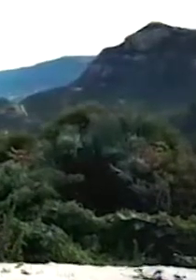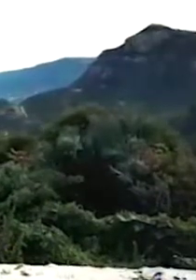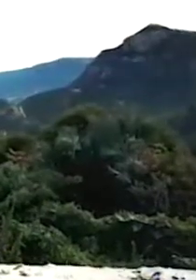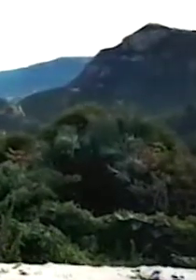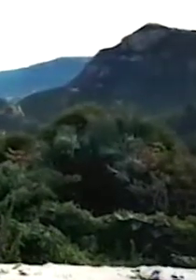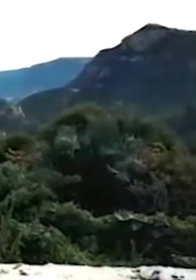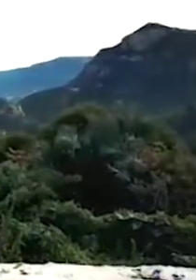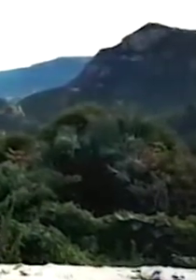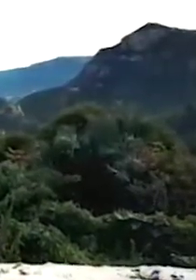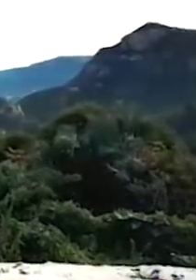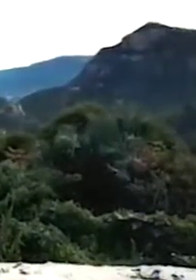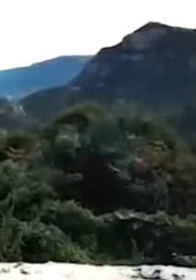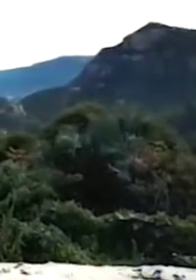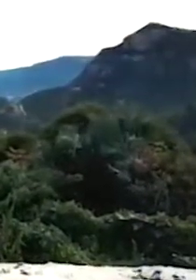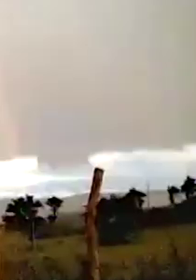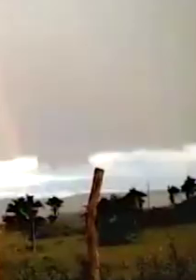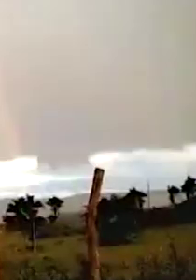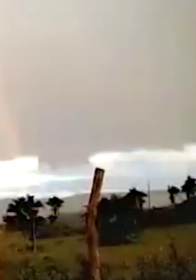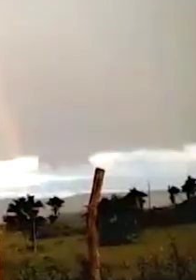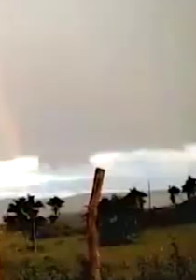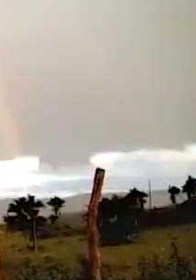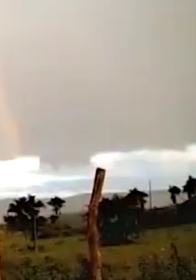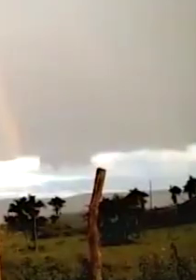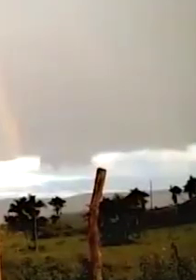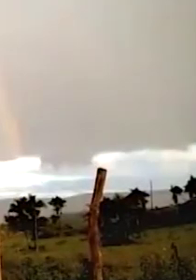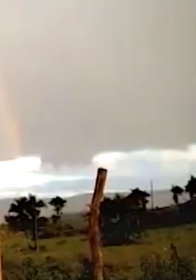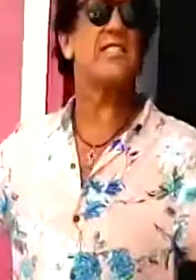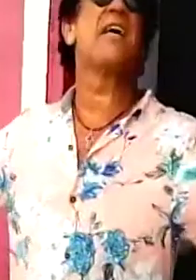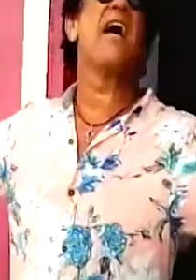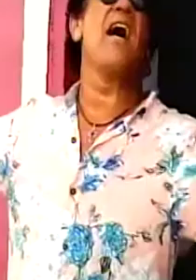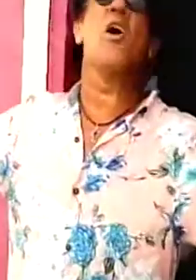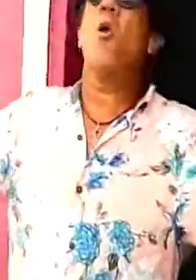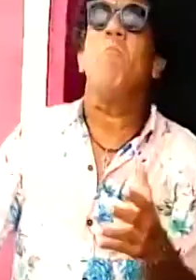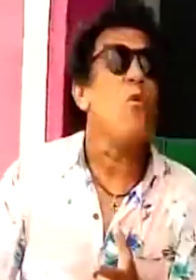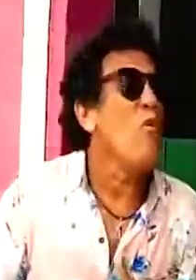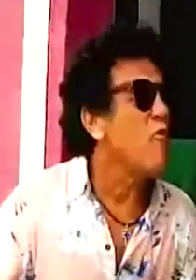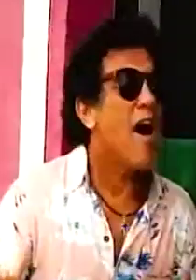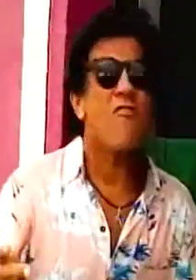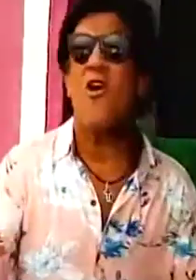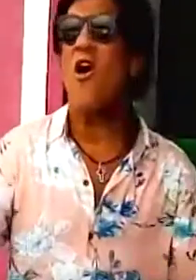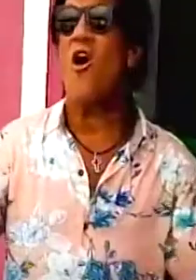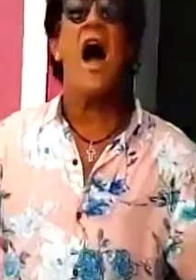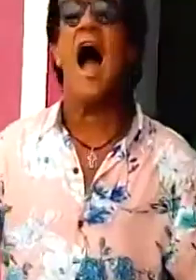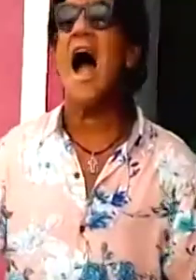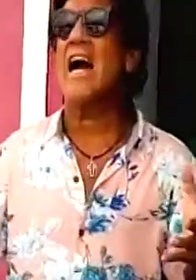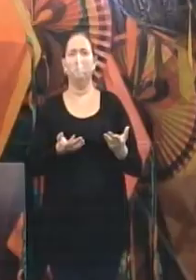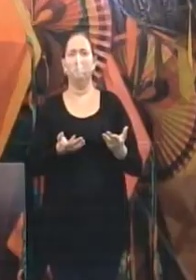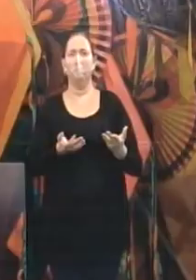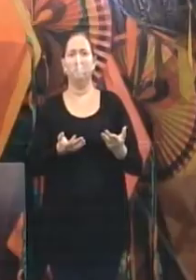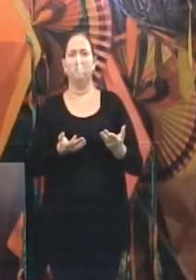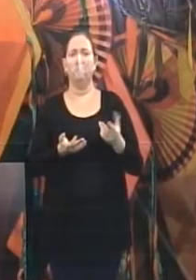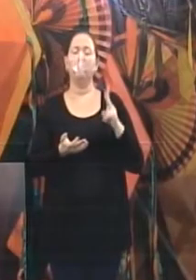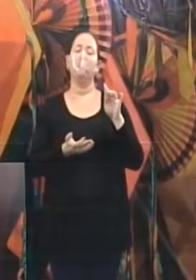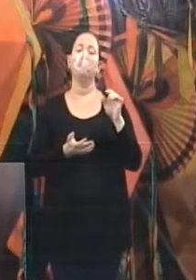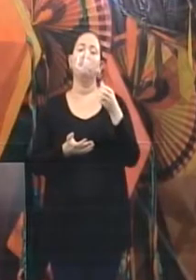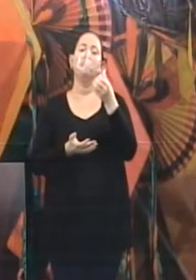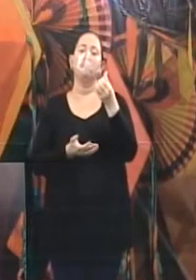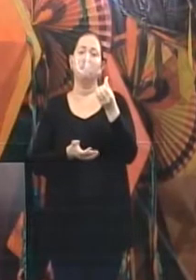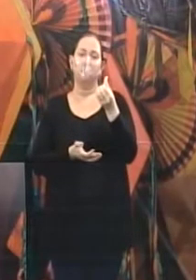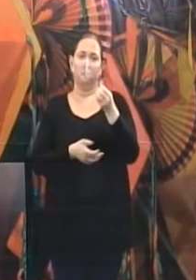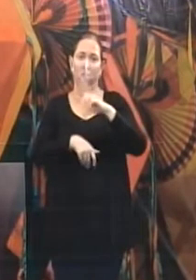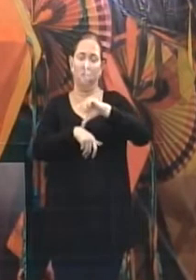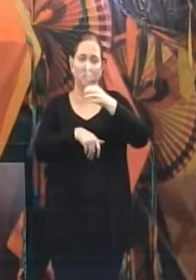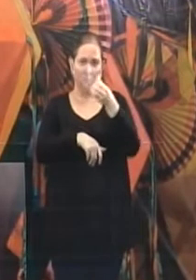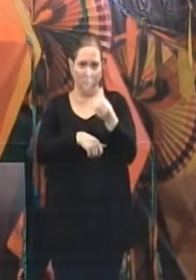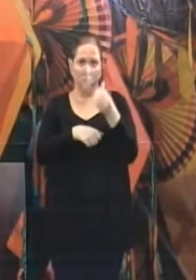Serão compartilhados 370 vídeos de artistas feitos de suas próprias casas, além de duas lives